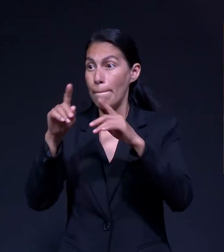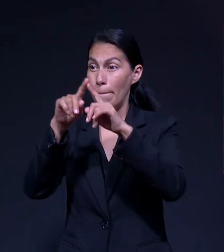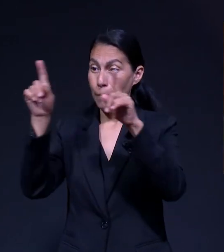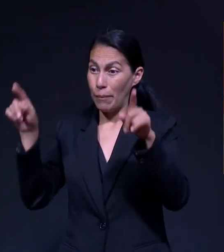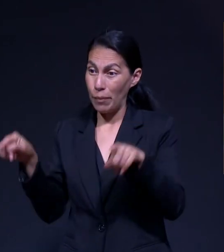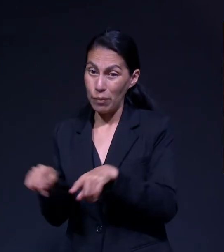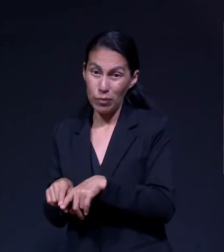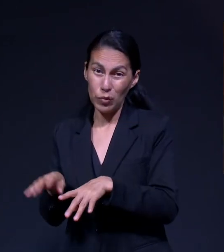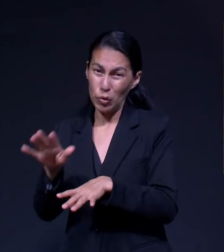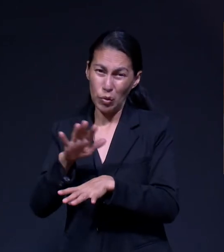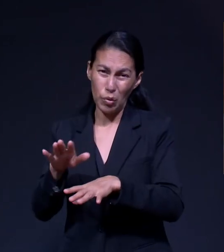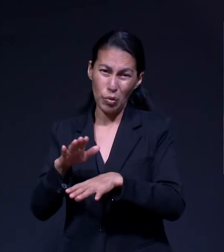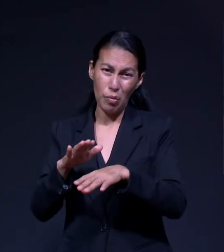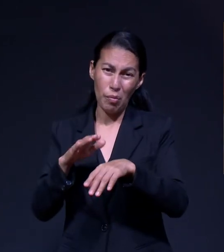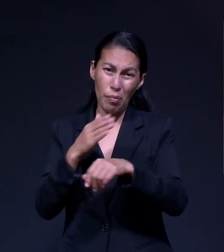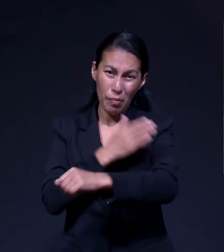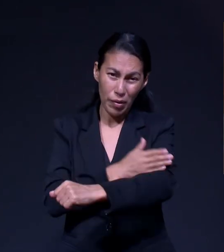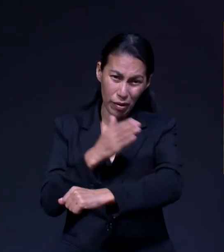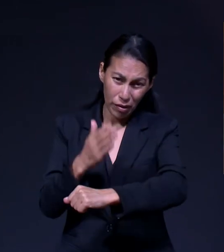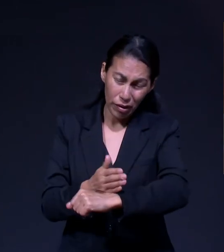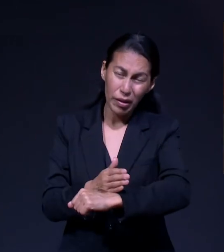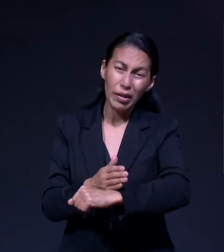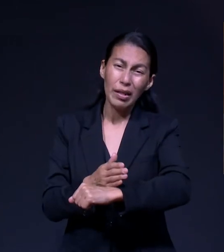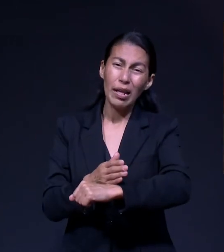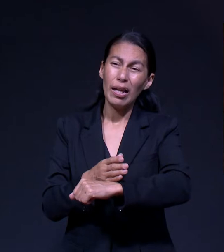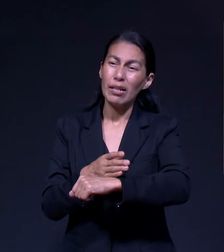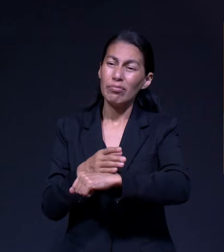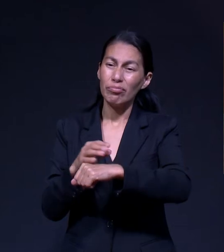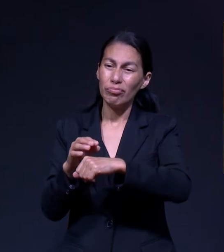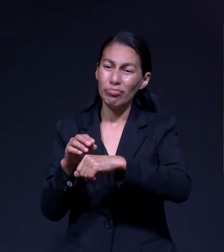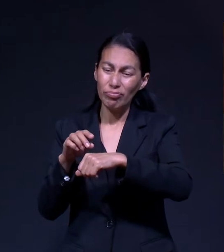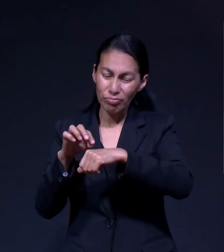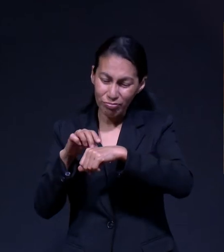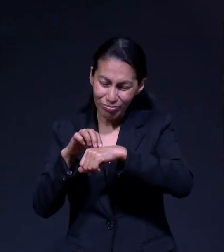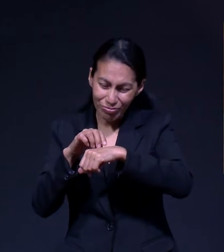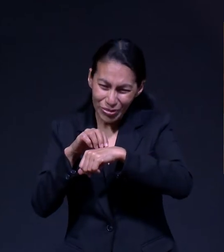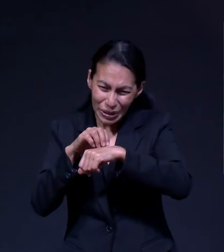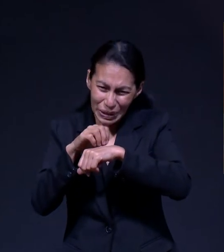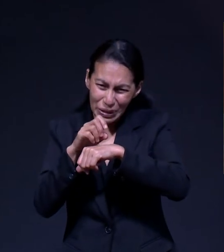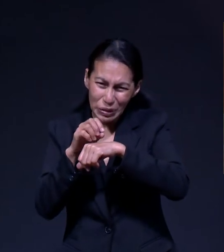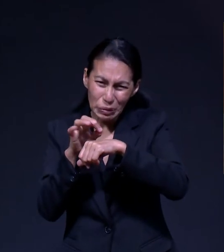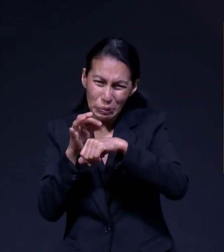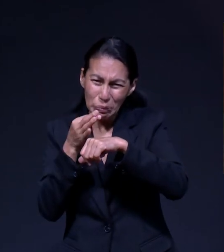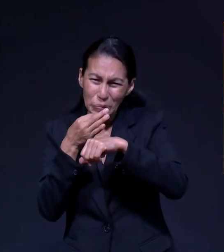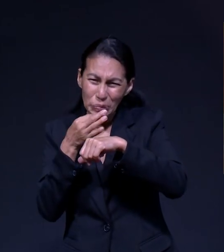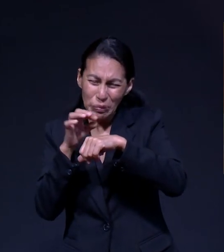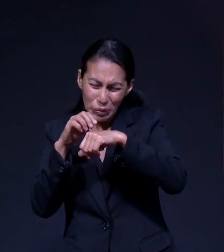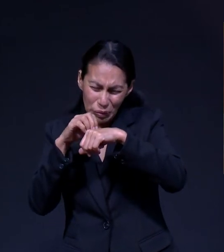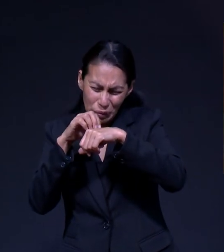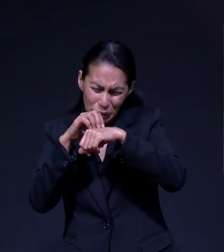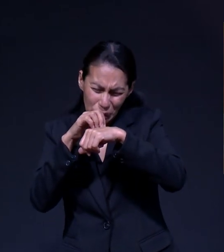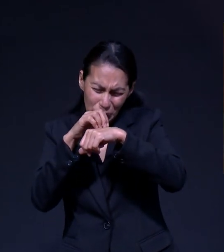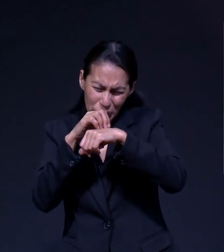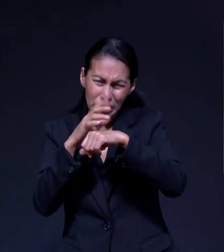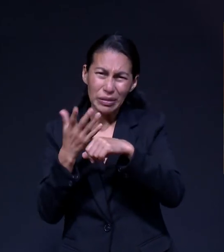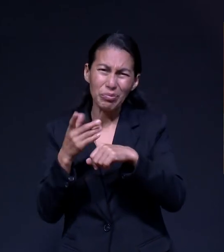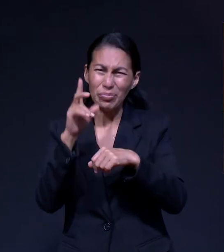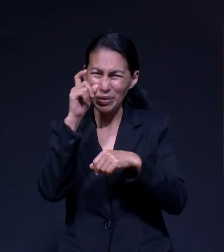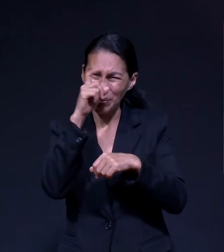bichitos Porque no era tan reciente Y eso era algo característico de esa ciudad En donde, por ser la antigua capital